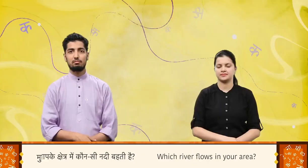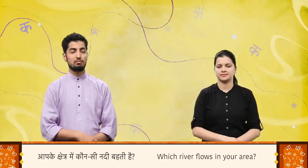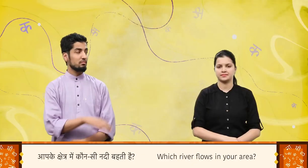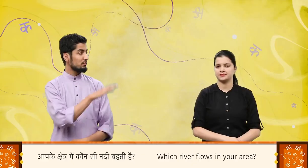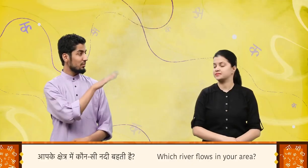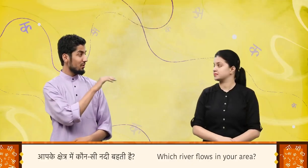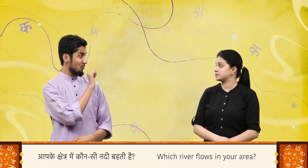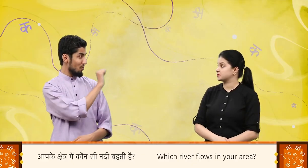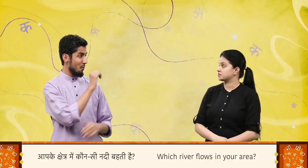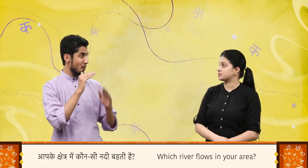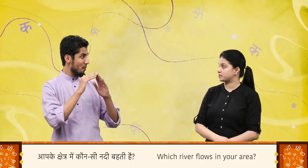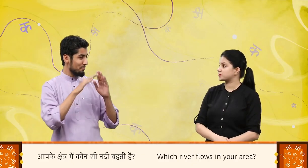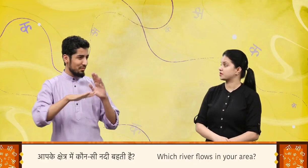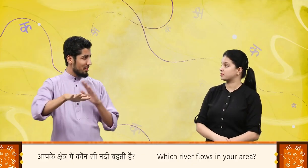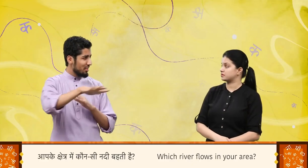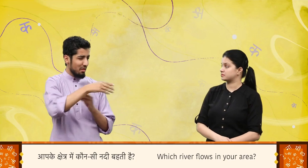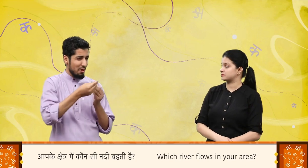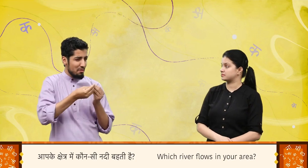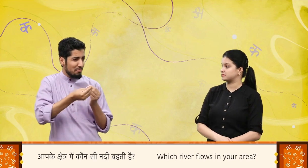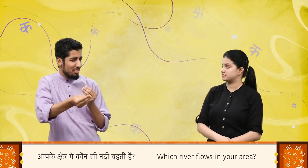आपके क्षेत्र में कौन सी नदी बहती है?